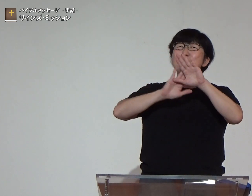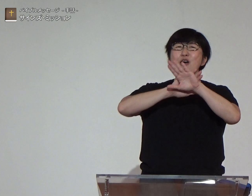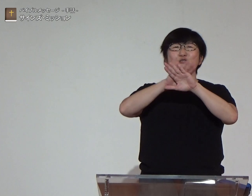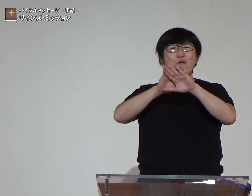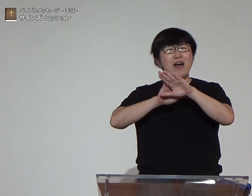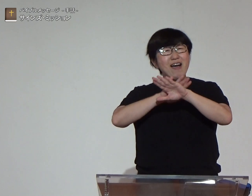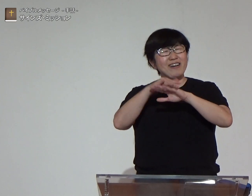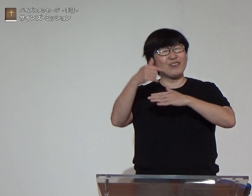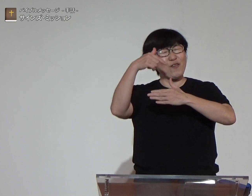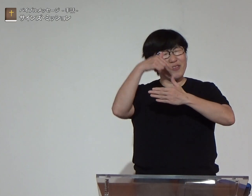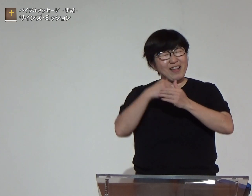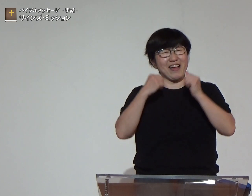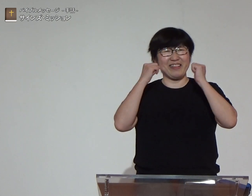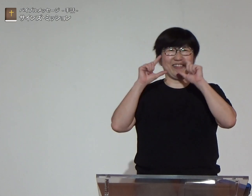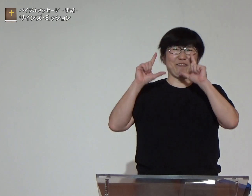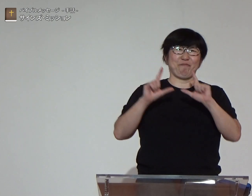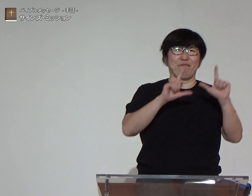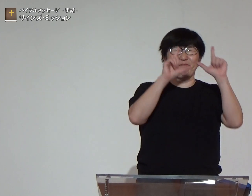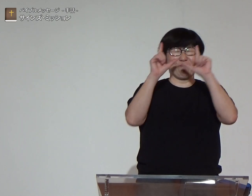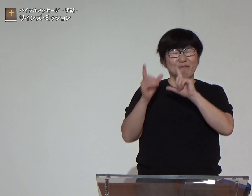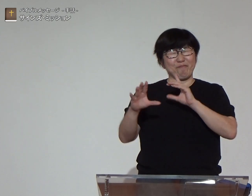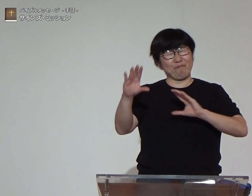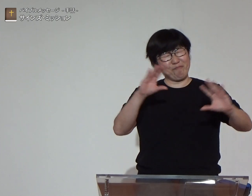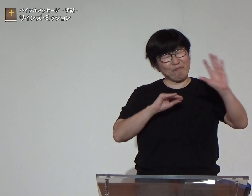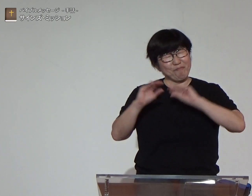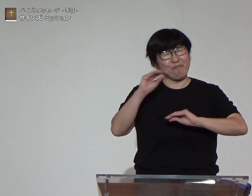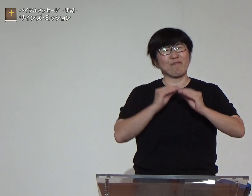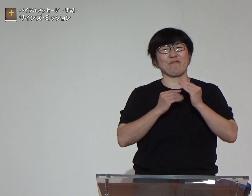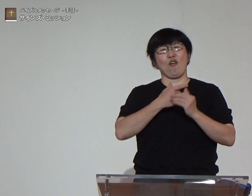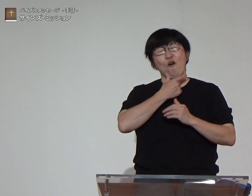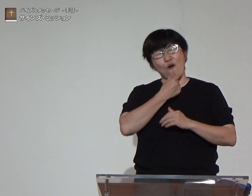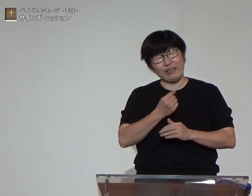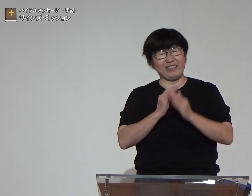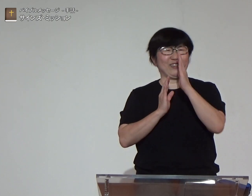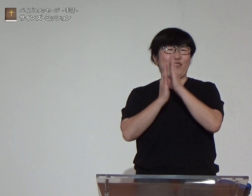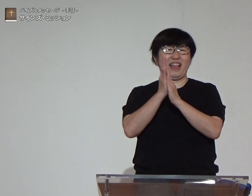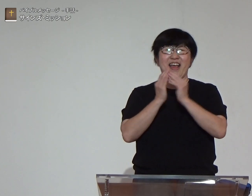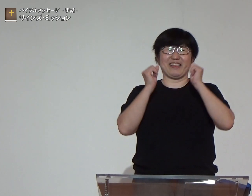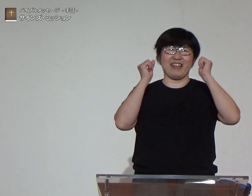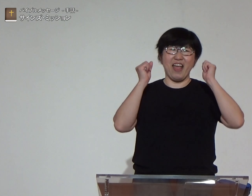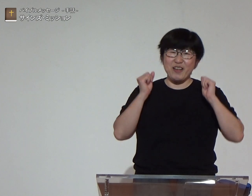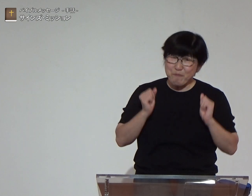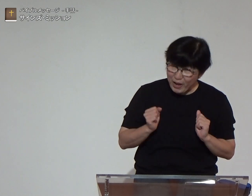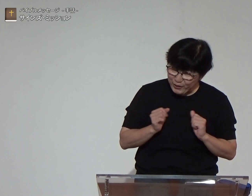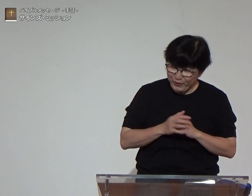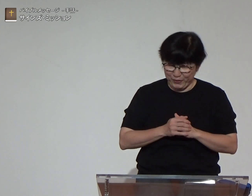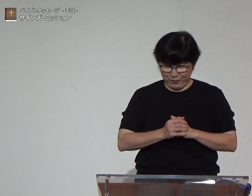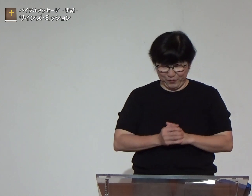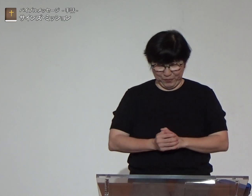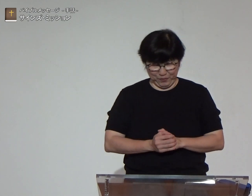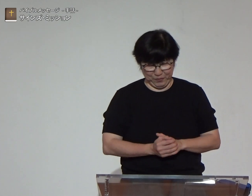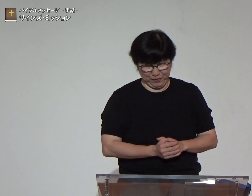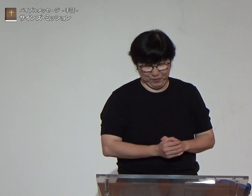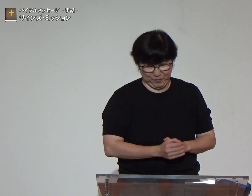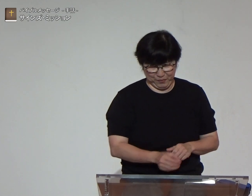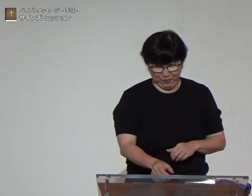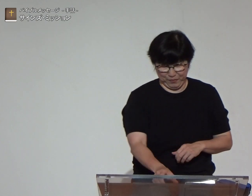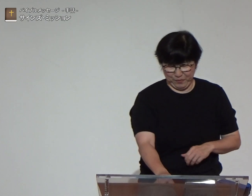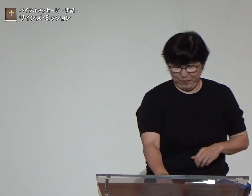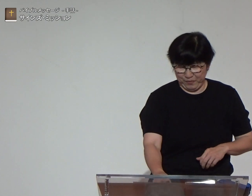して帰ってきなさい戻ってきて神様の愛の内に歩みなさいと戻ってきて欲しいと願っておられ